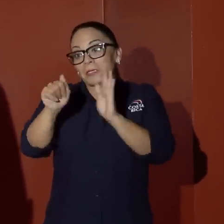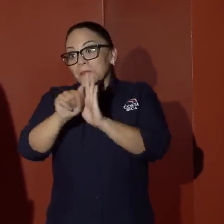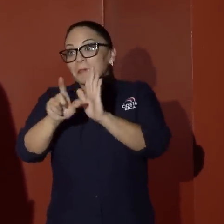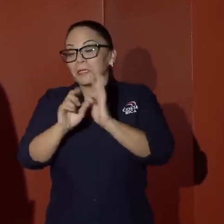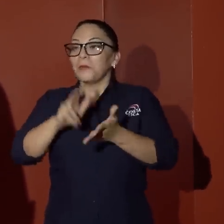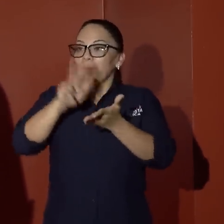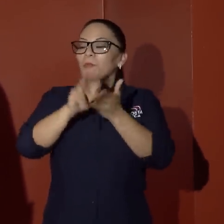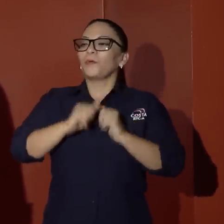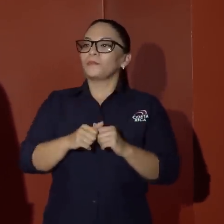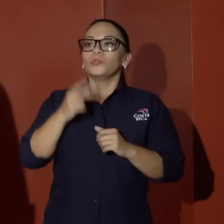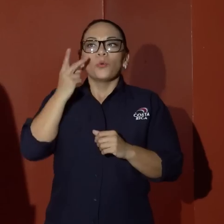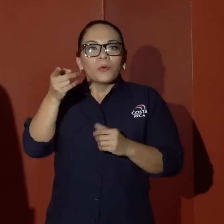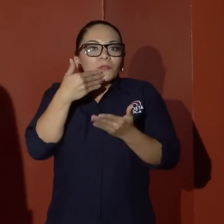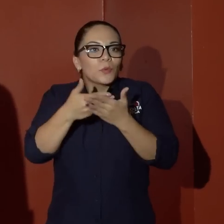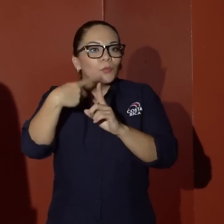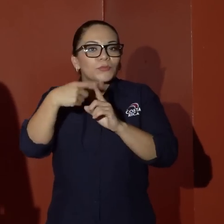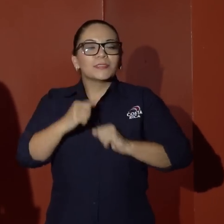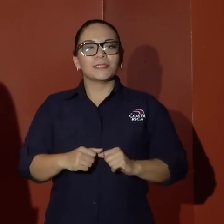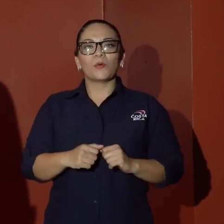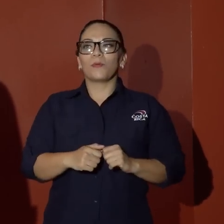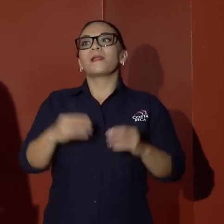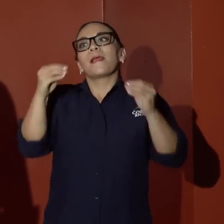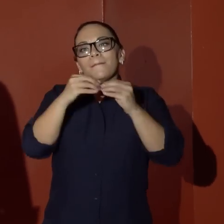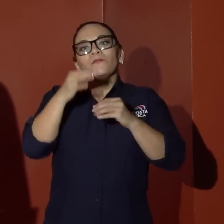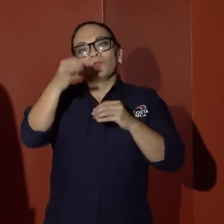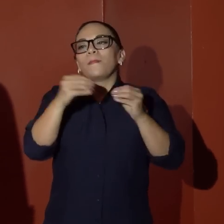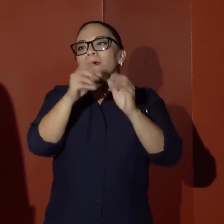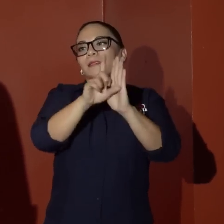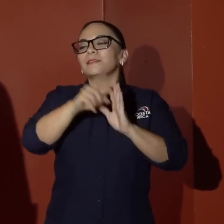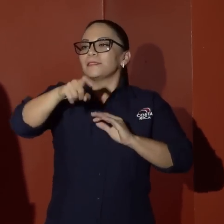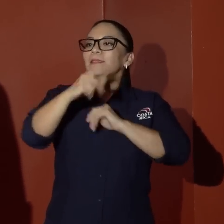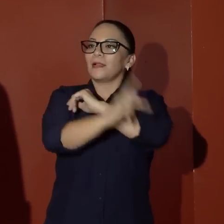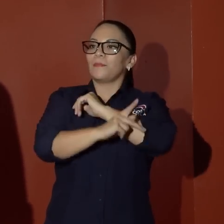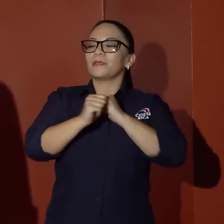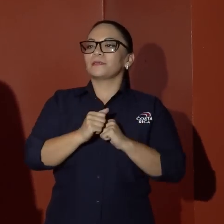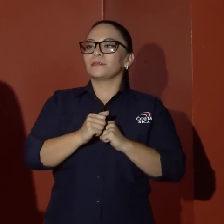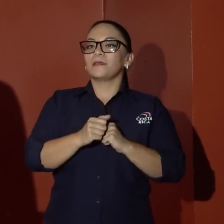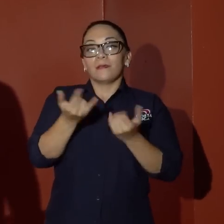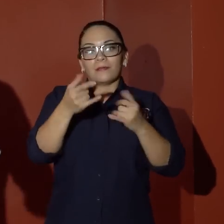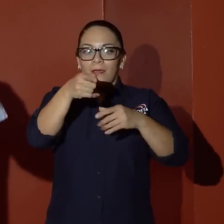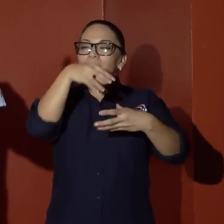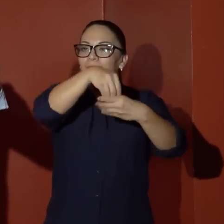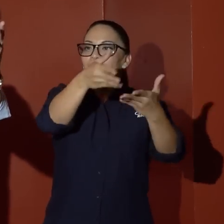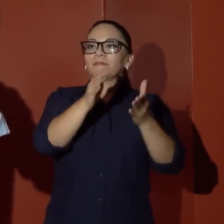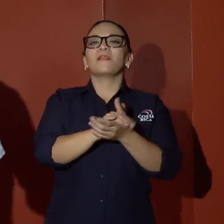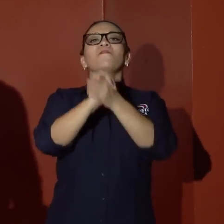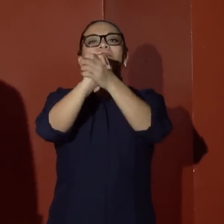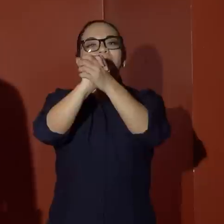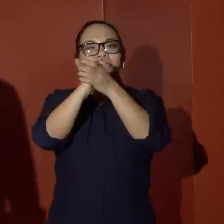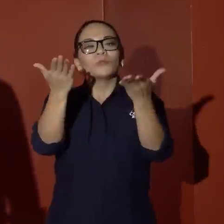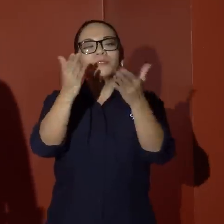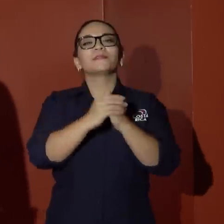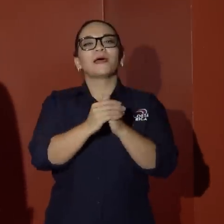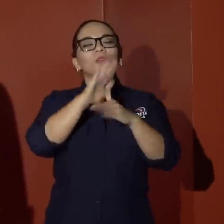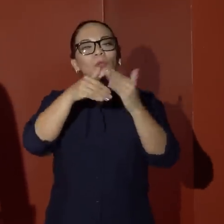lo veo como un buen auguro para que pasen muchas leyes más que necesita el país y que están convocadas. Felicitaciones a los